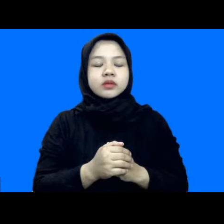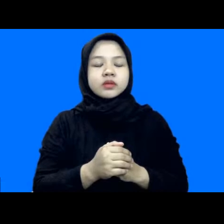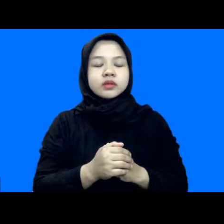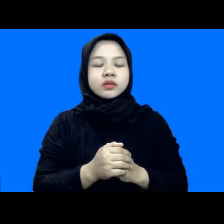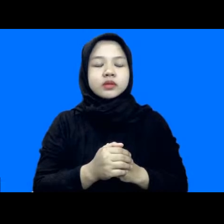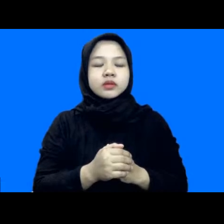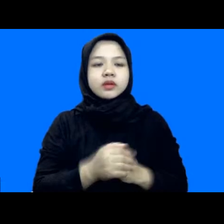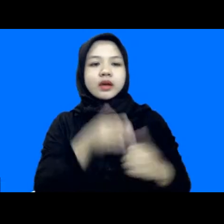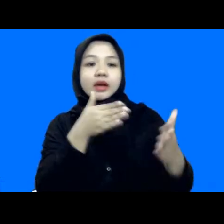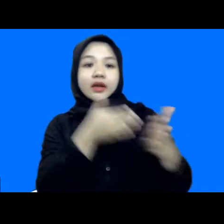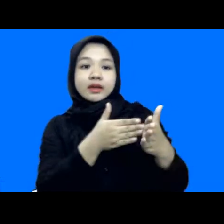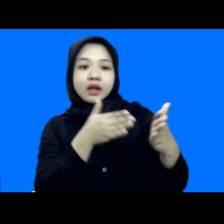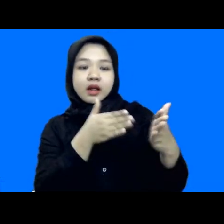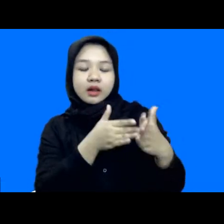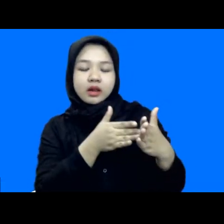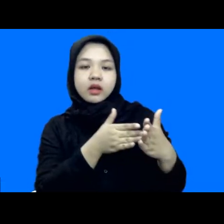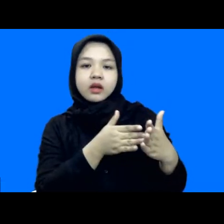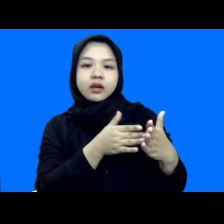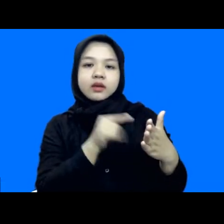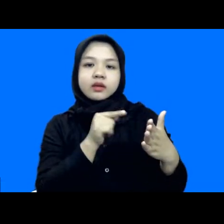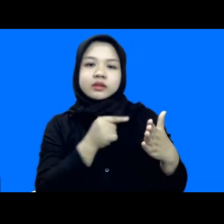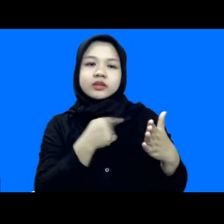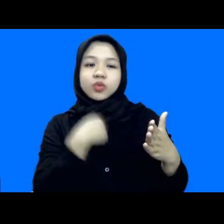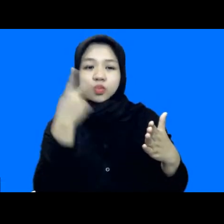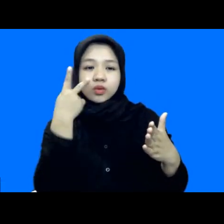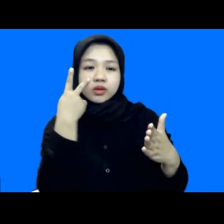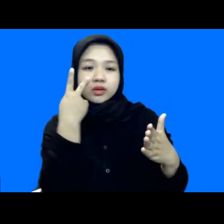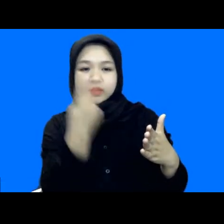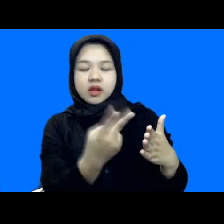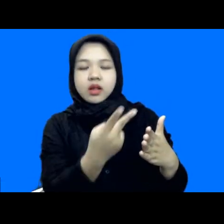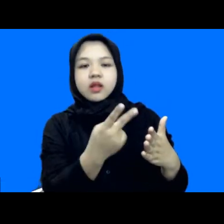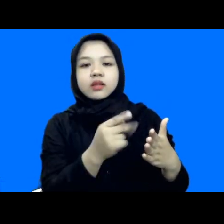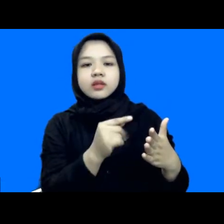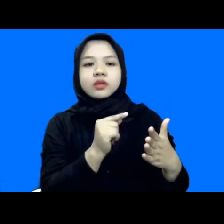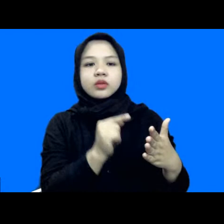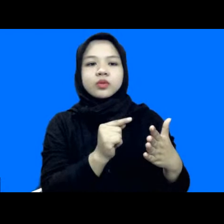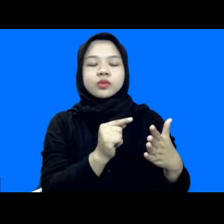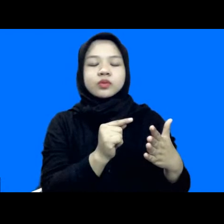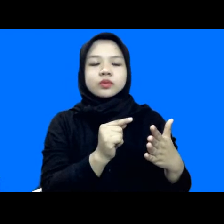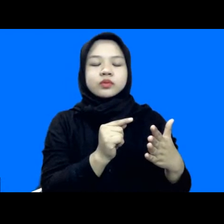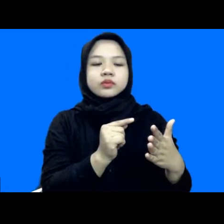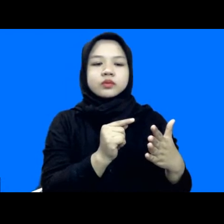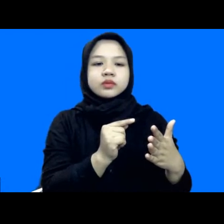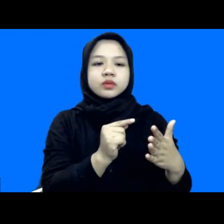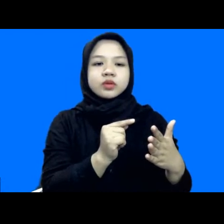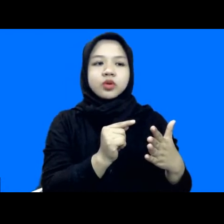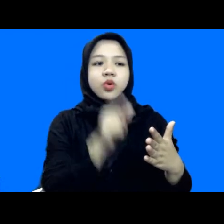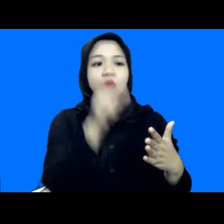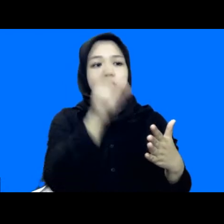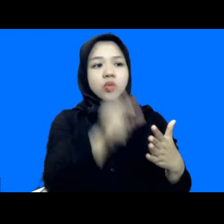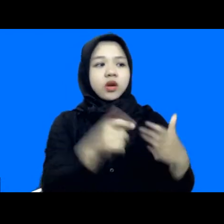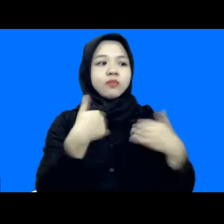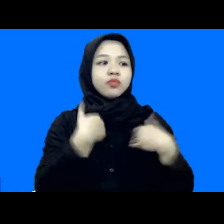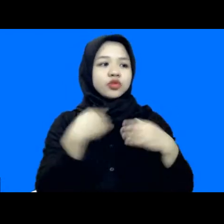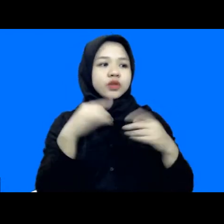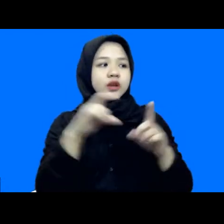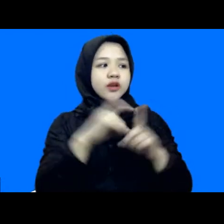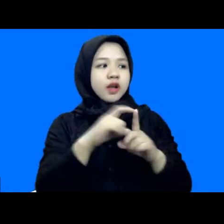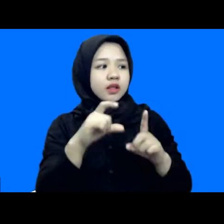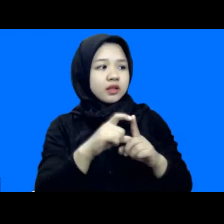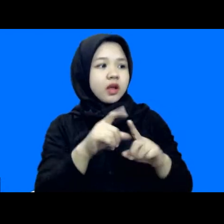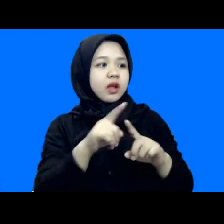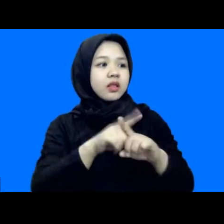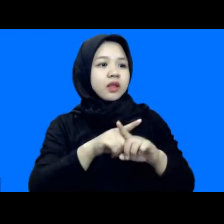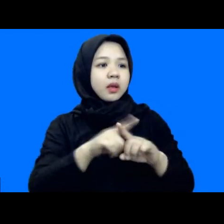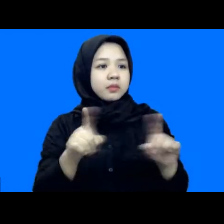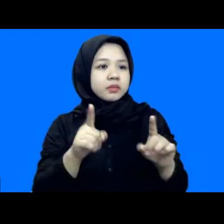kendala yang kulihat ya gitu adalah dimana orang punya data tapi juga